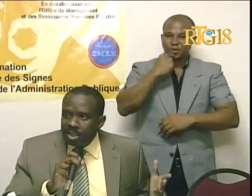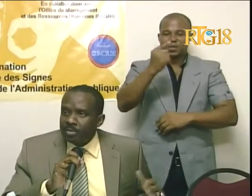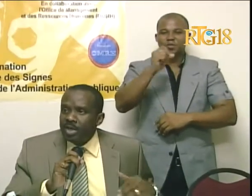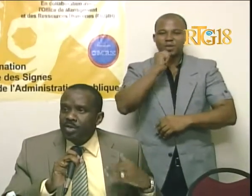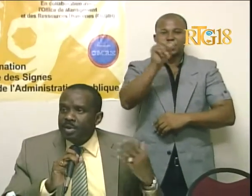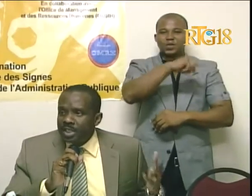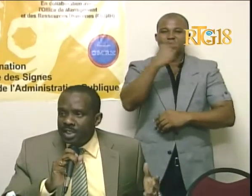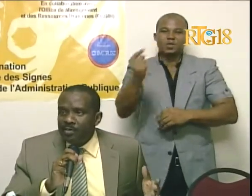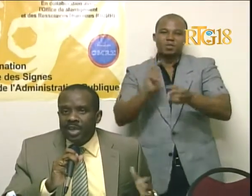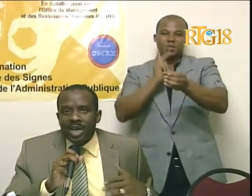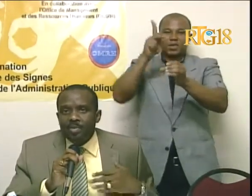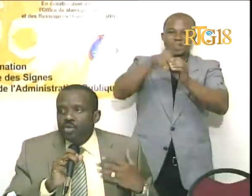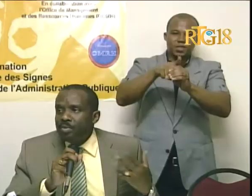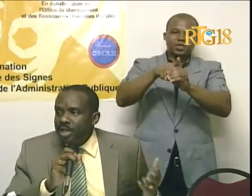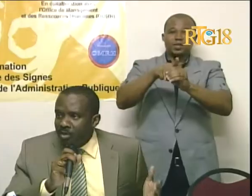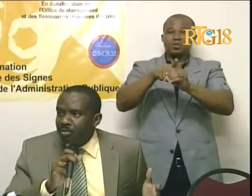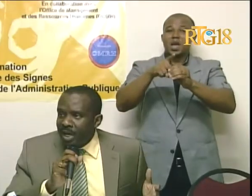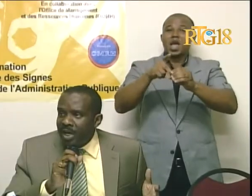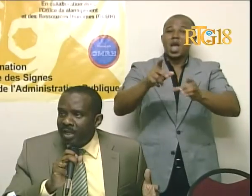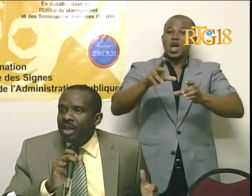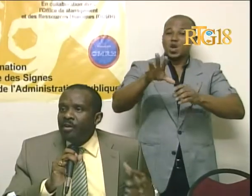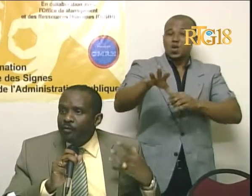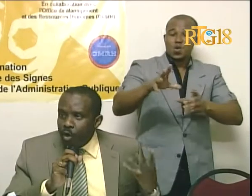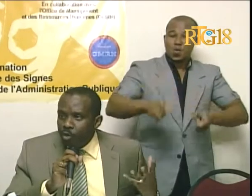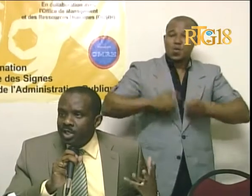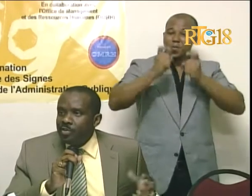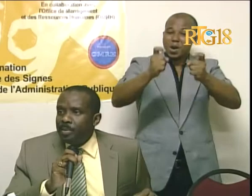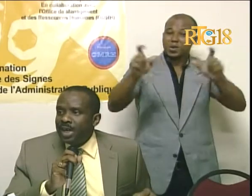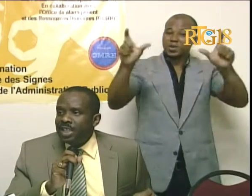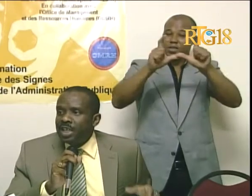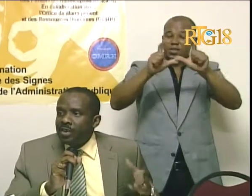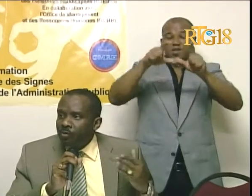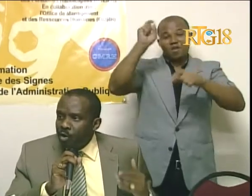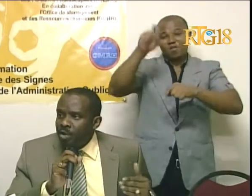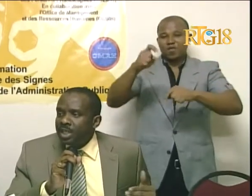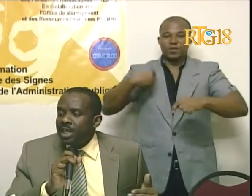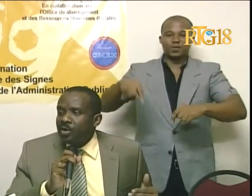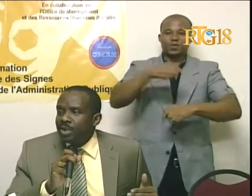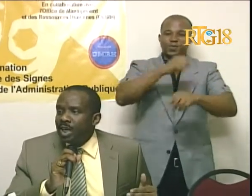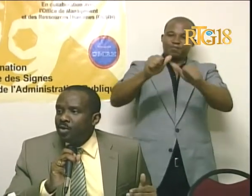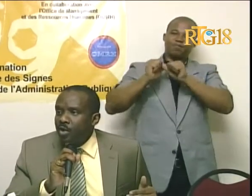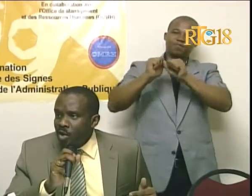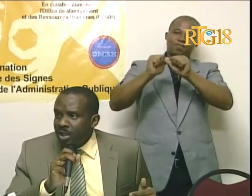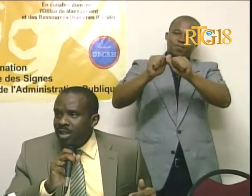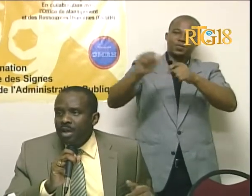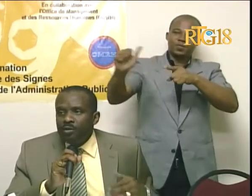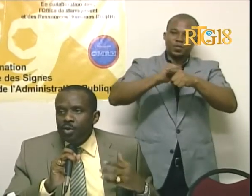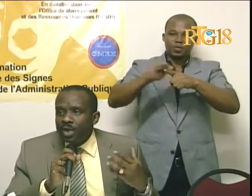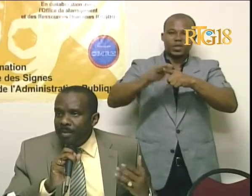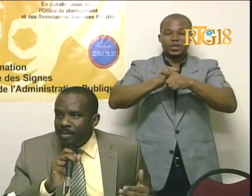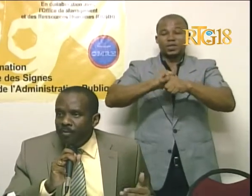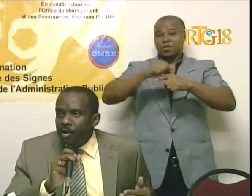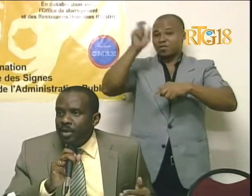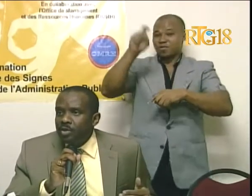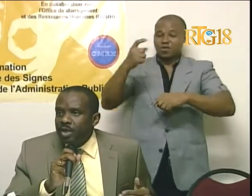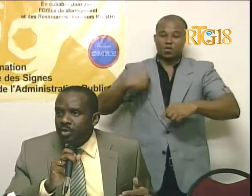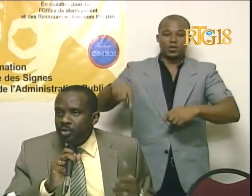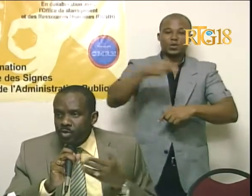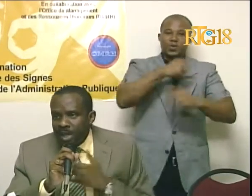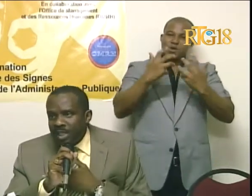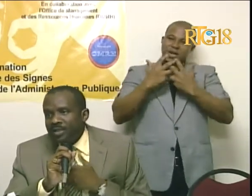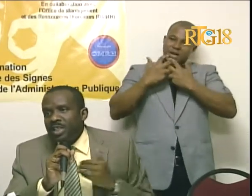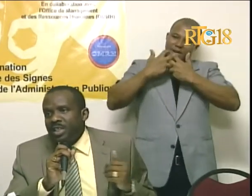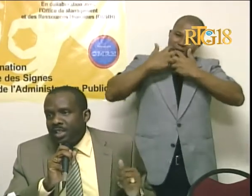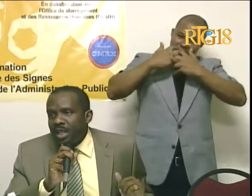patisipe, nou prasertifika, epi nou blie tout bagay, fon kontinye pratike, fon nou rete an kontak, yon lot, fon nou ta men formé yon